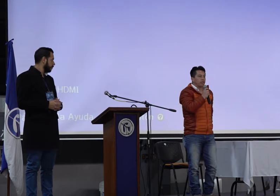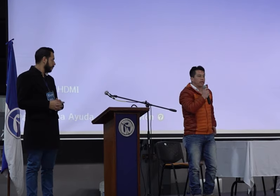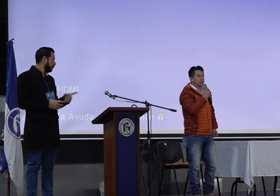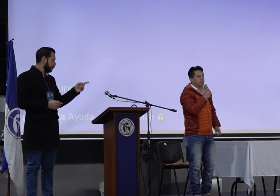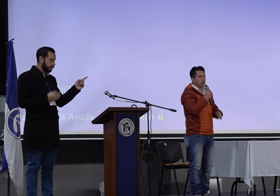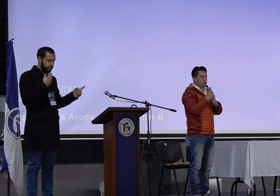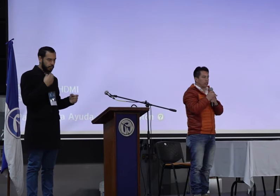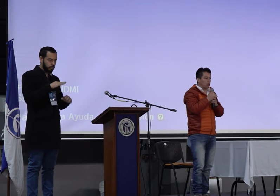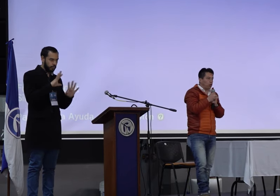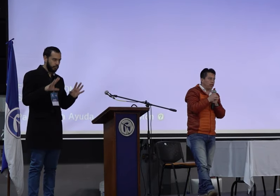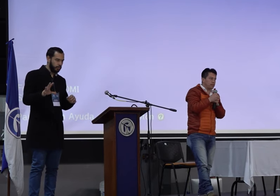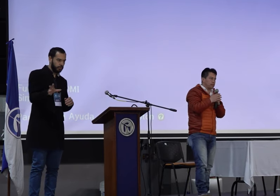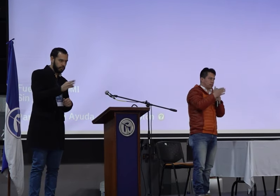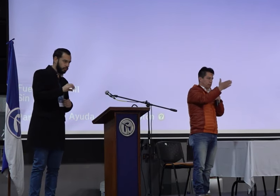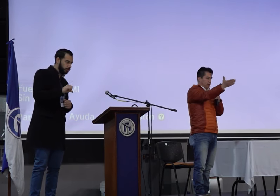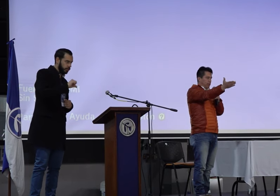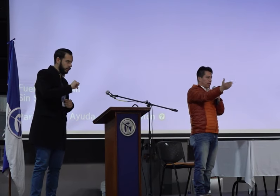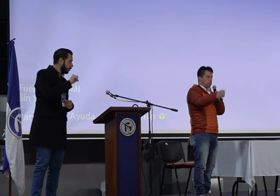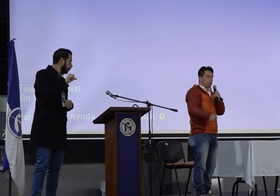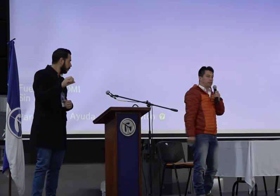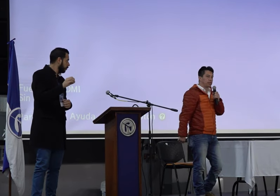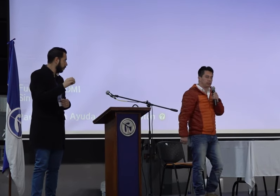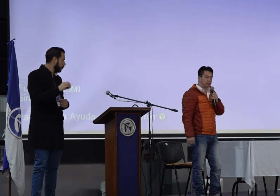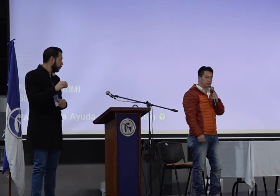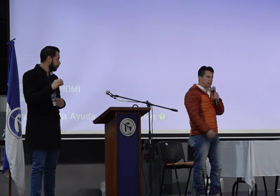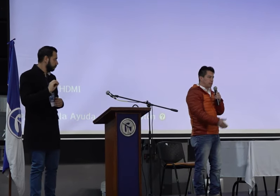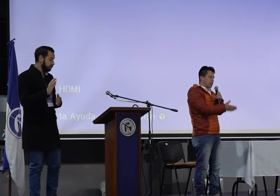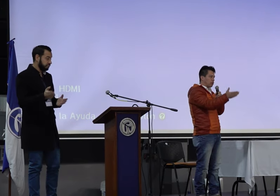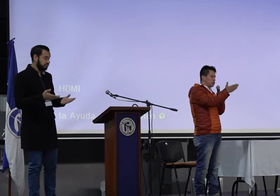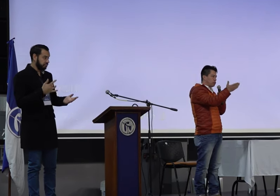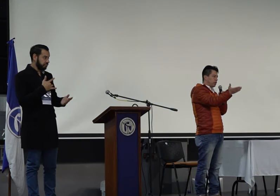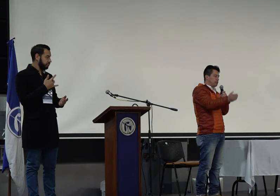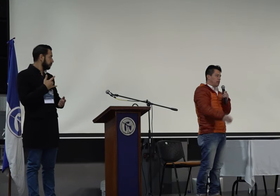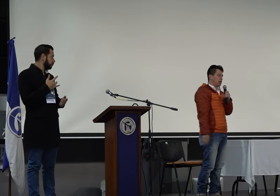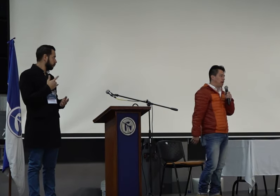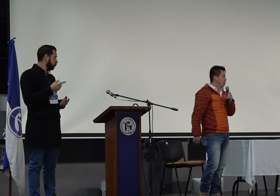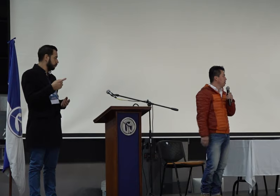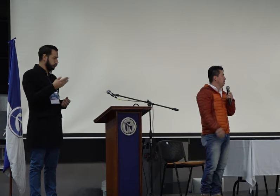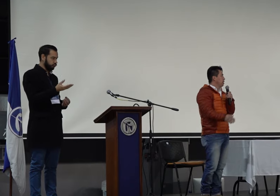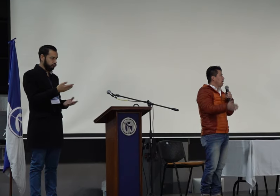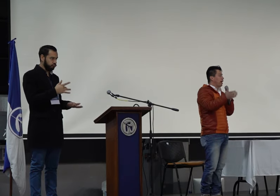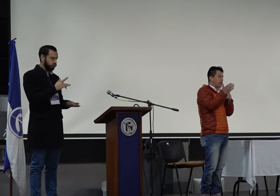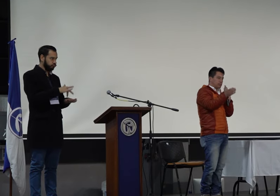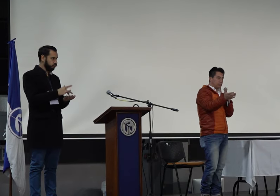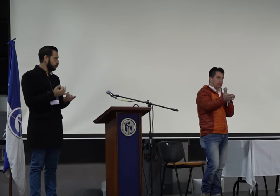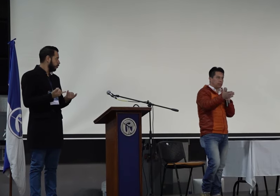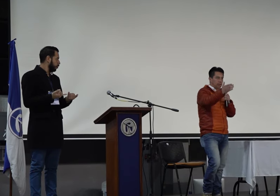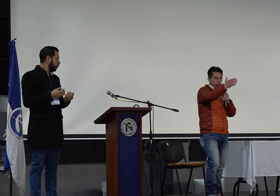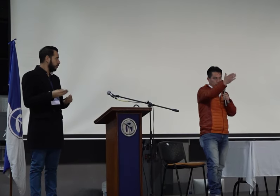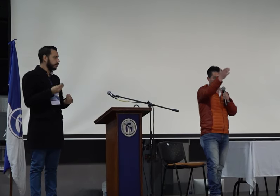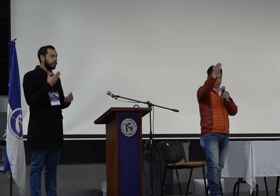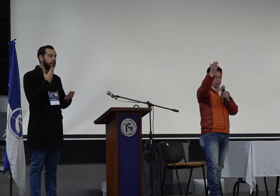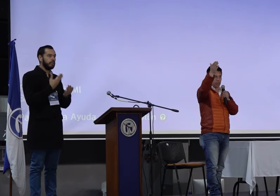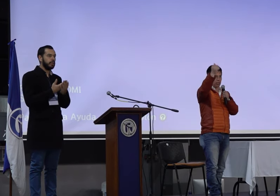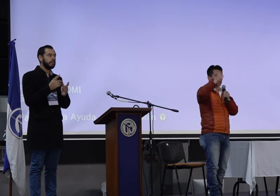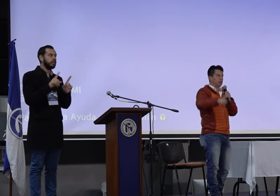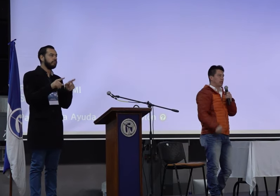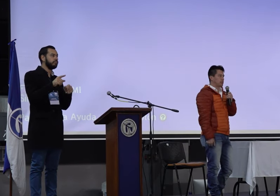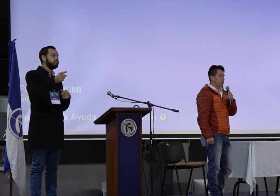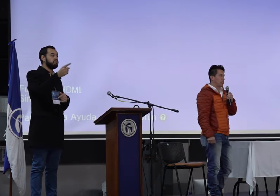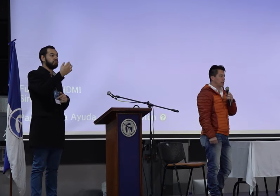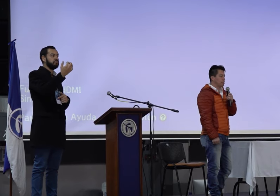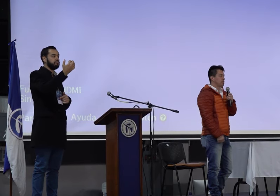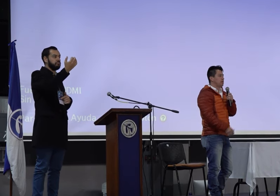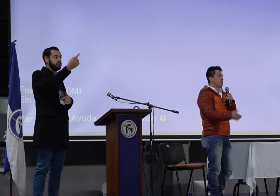Bueno, muy buenos días a todos y a todas, de verdad que es un placer estar con ustedes acá. Gracias a todos los que están allá